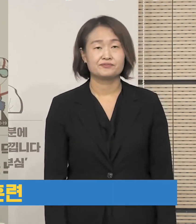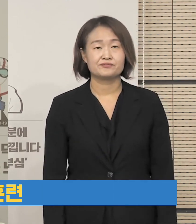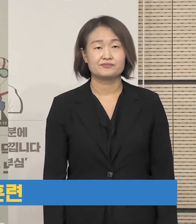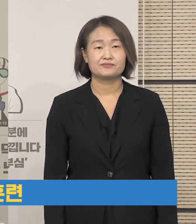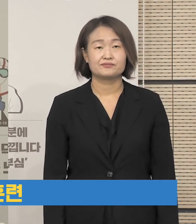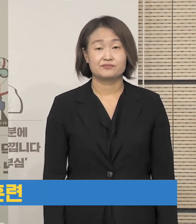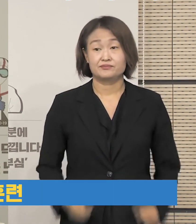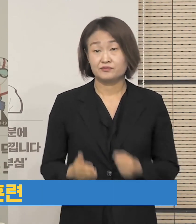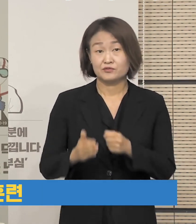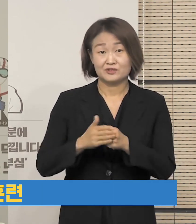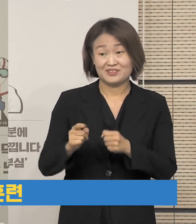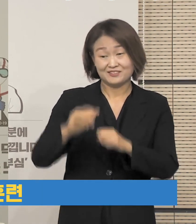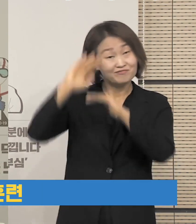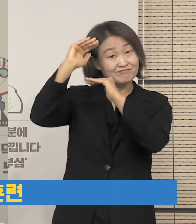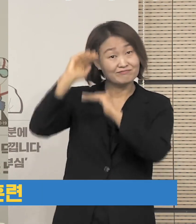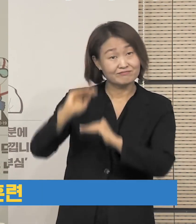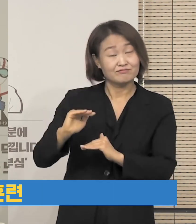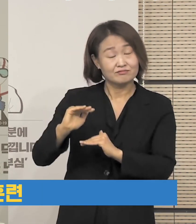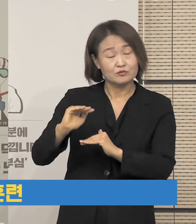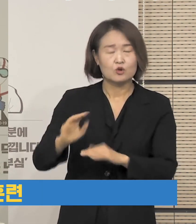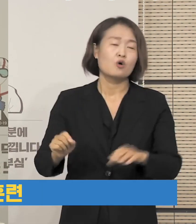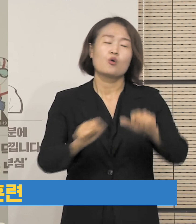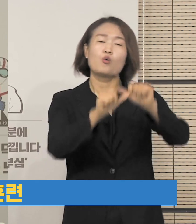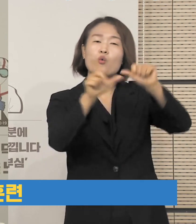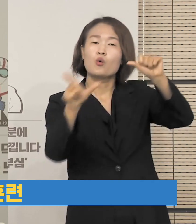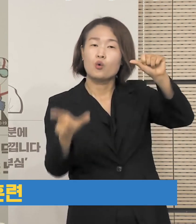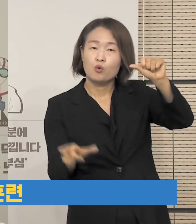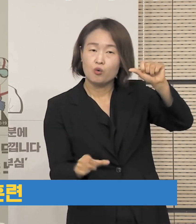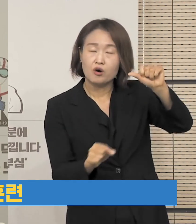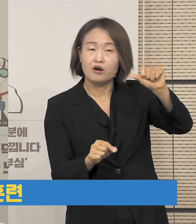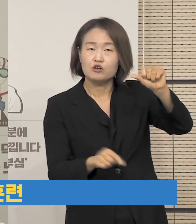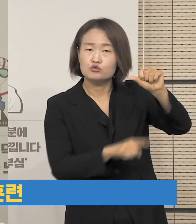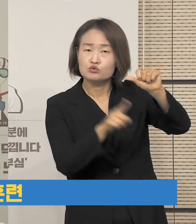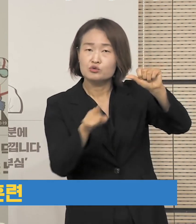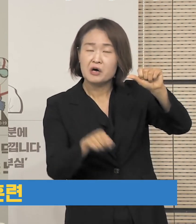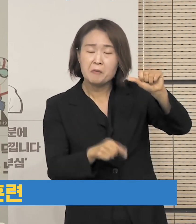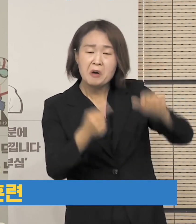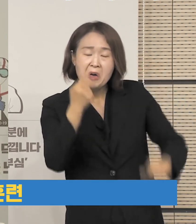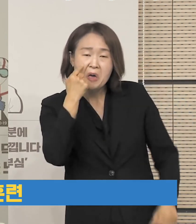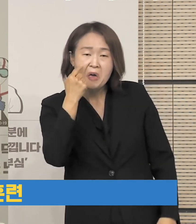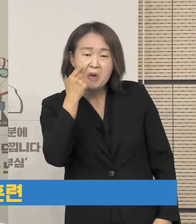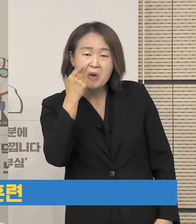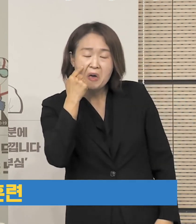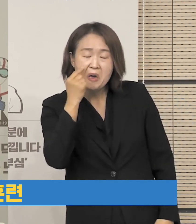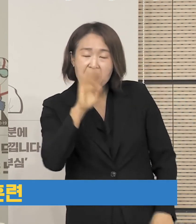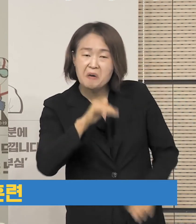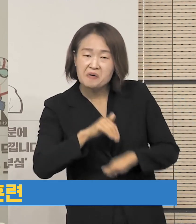이러한 내용을 가지고 저희가 5월달 내에 모의 훈련을